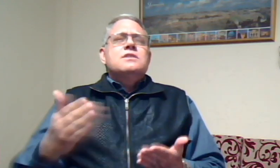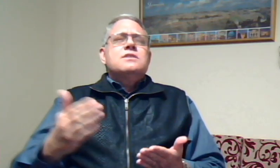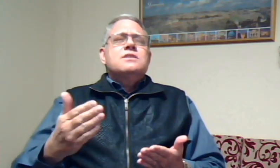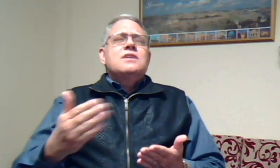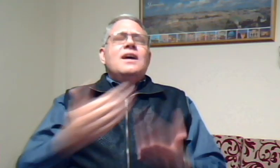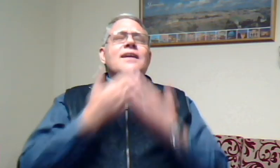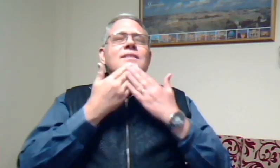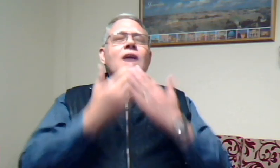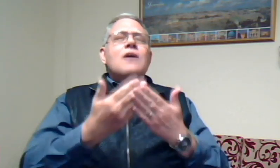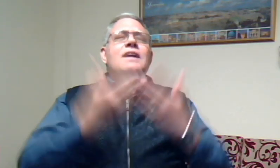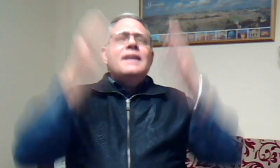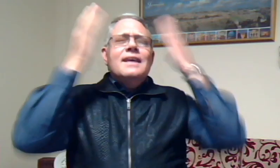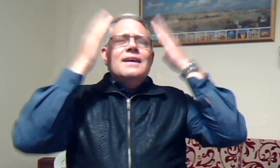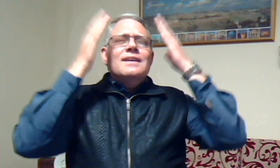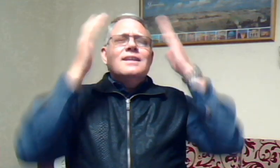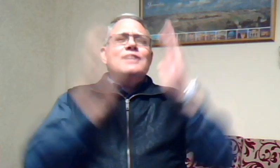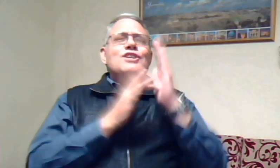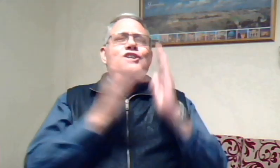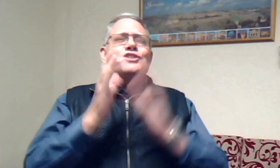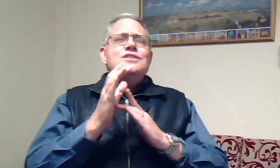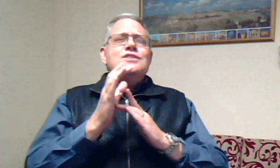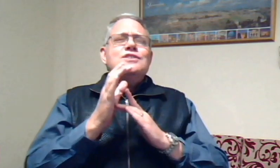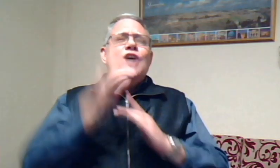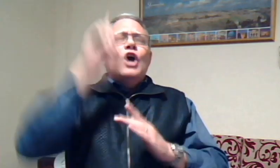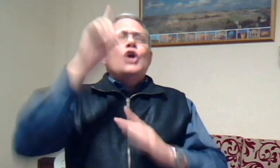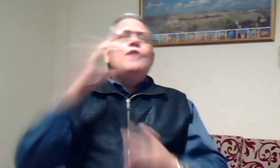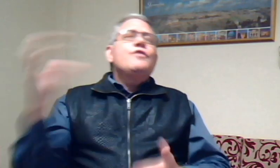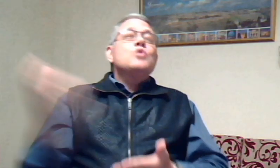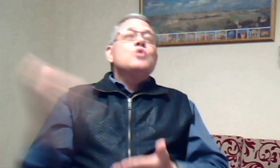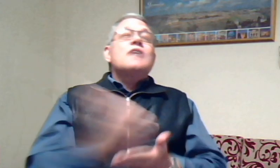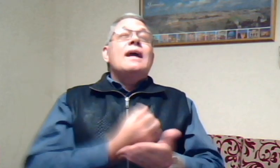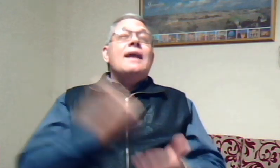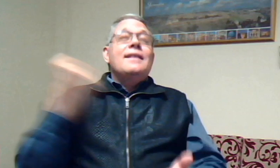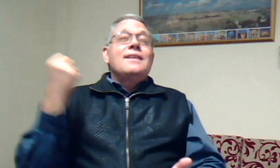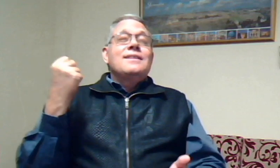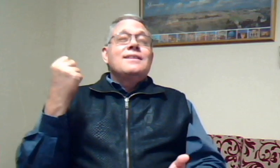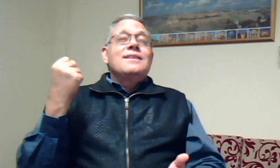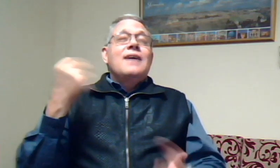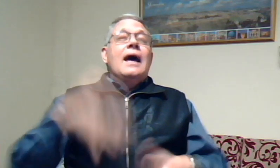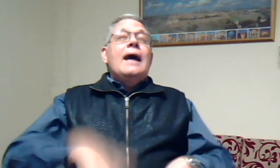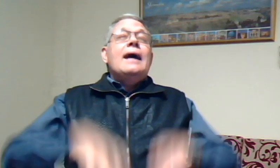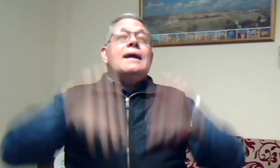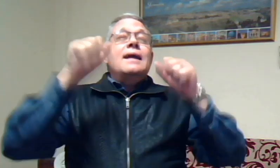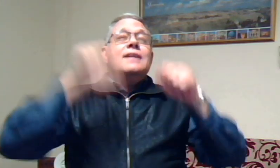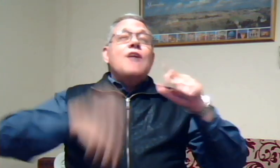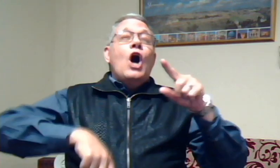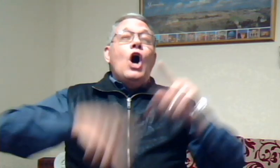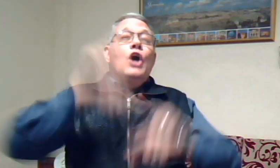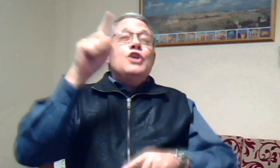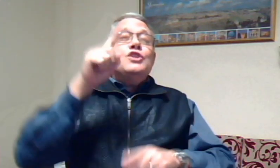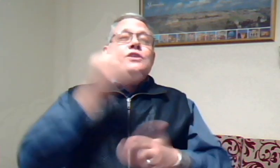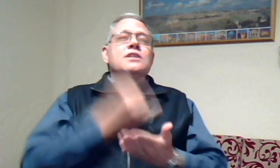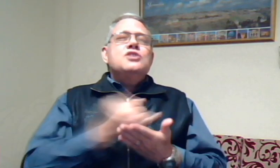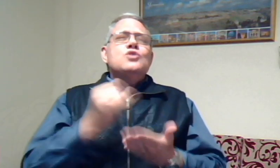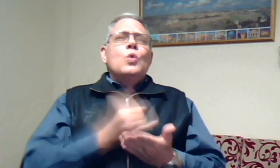dankie Heere dat Jezus u vir ons gered het gered uit die sonde